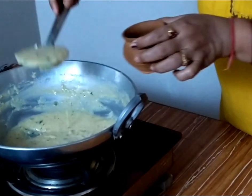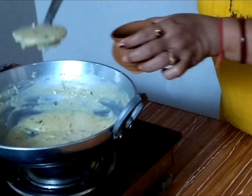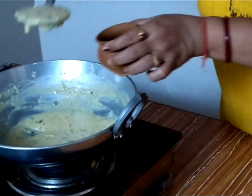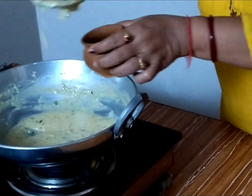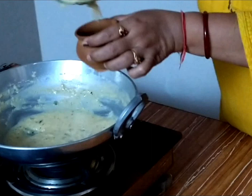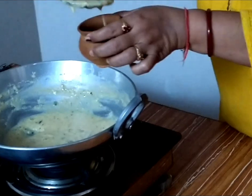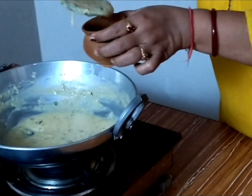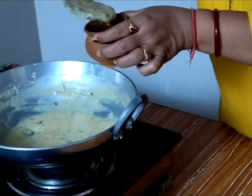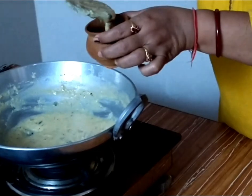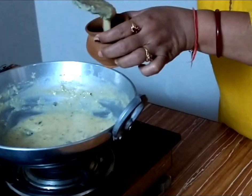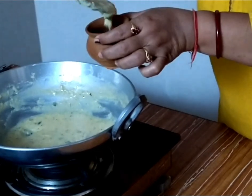लेंगे